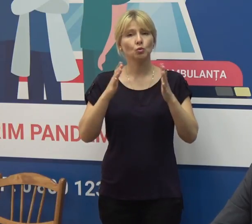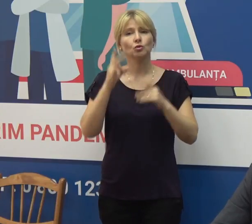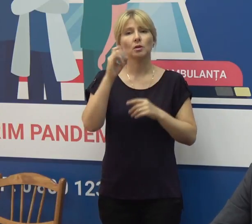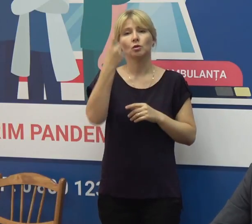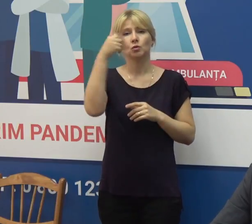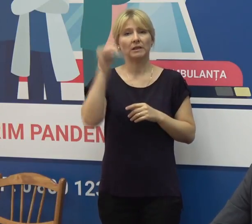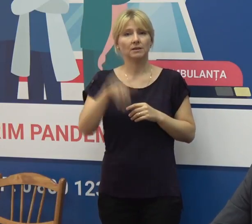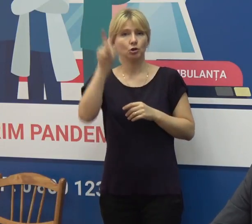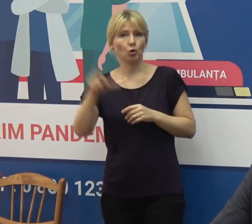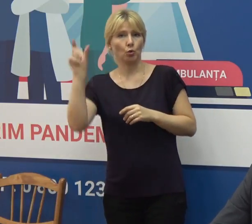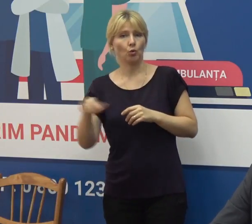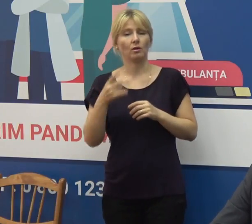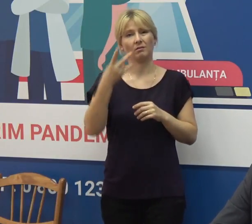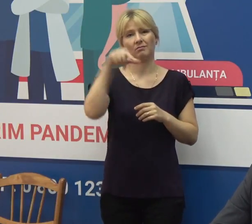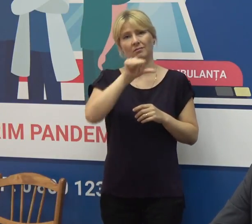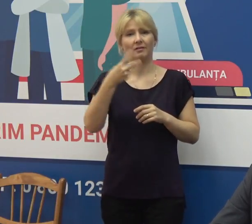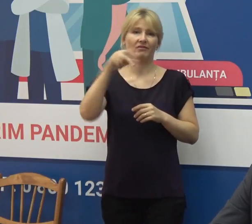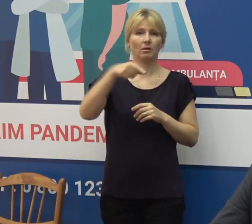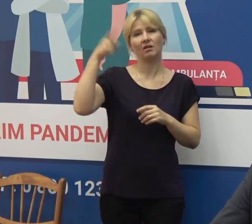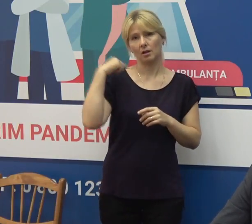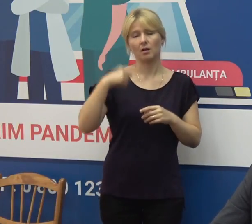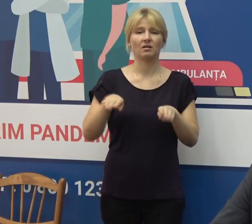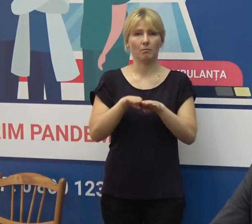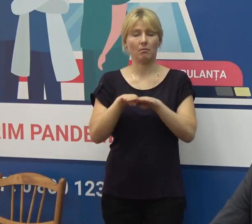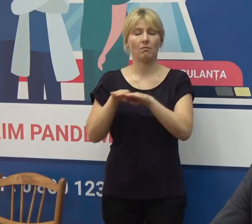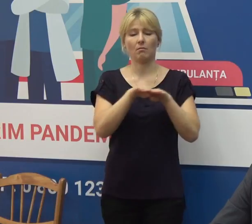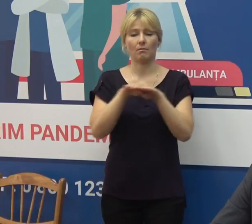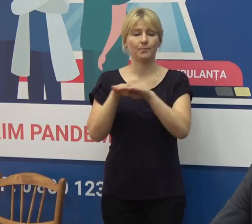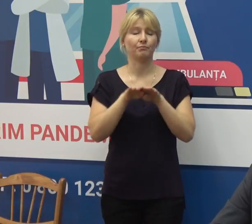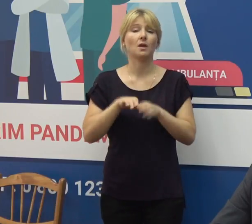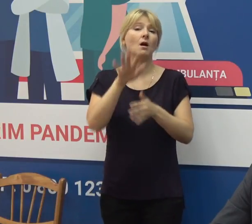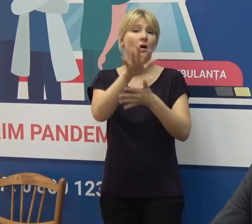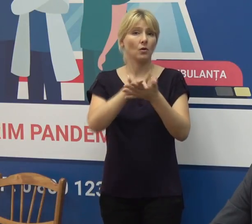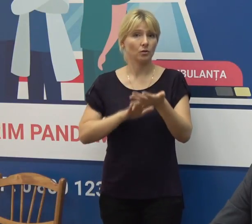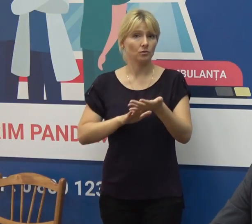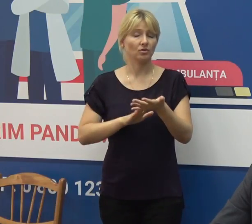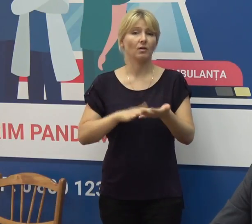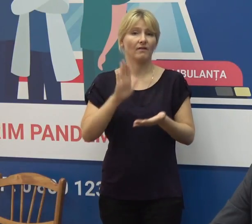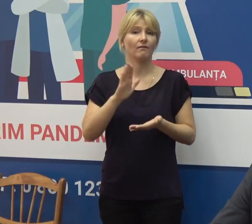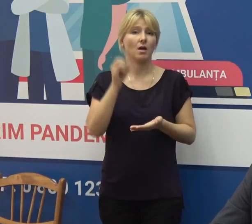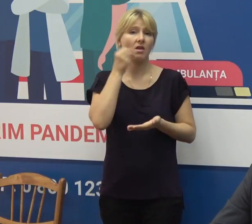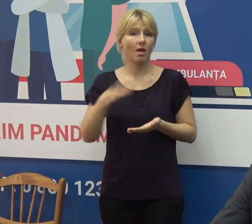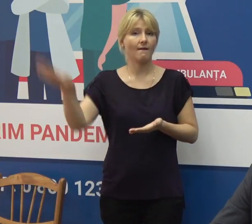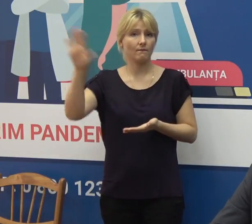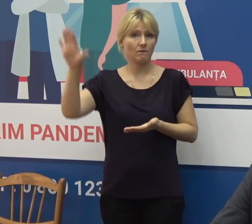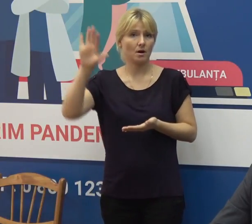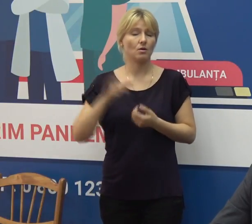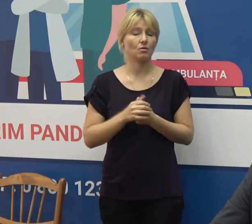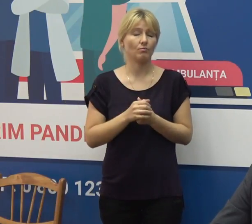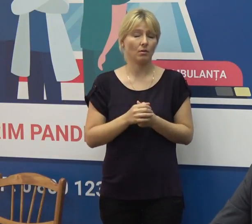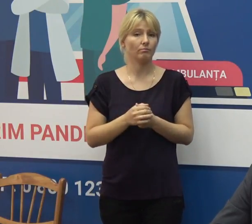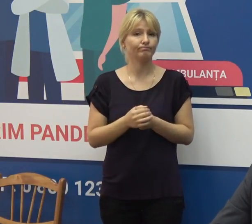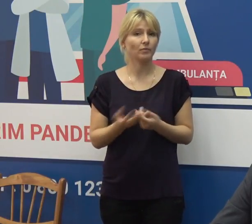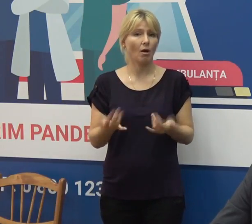urmă cu două săptămâni. În continuare, pe continentul european se constată o